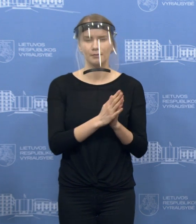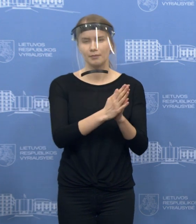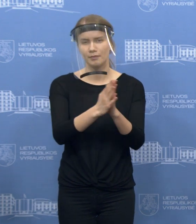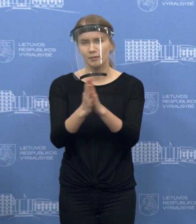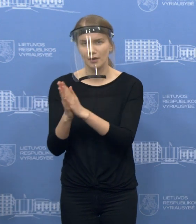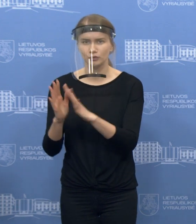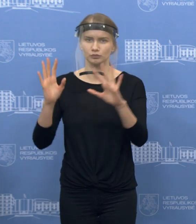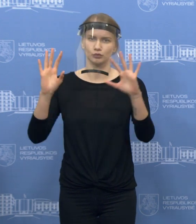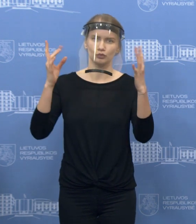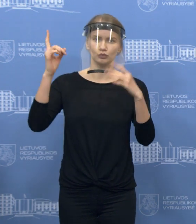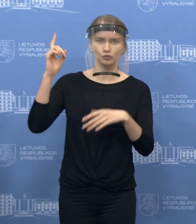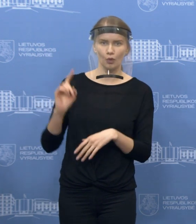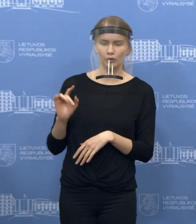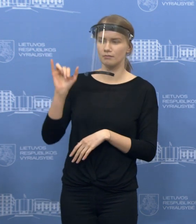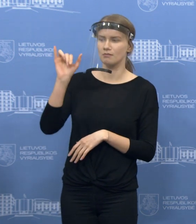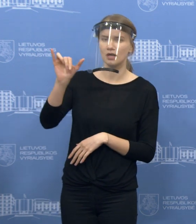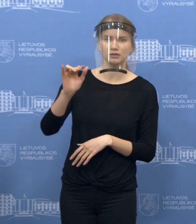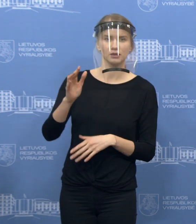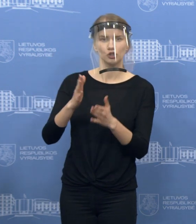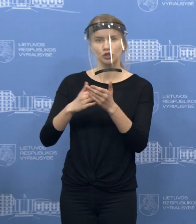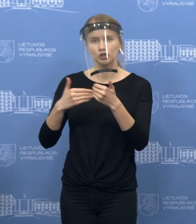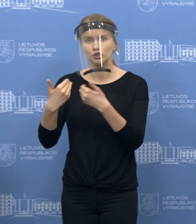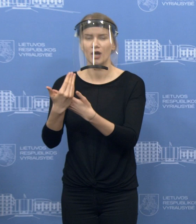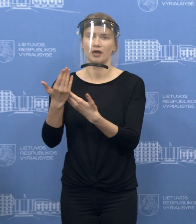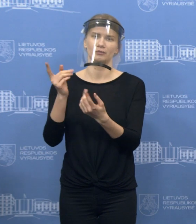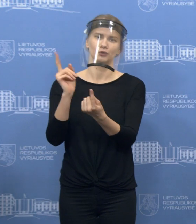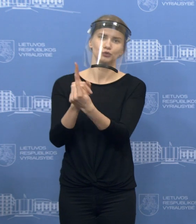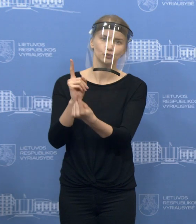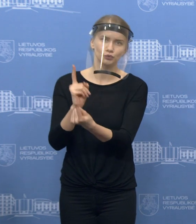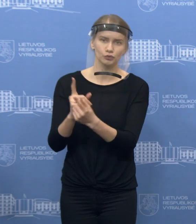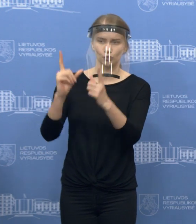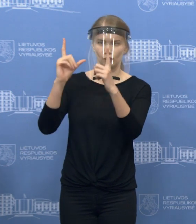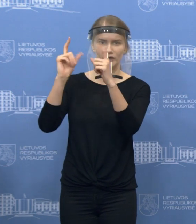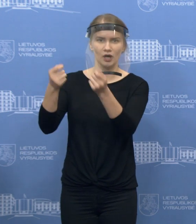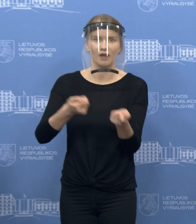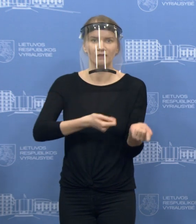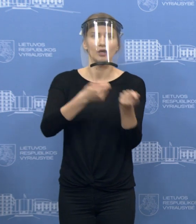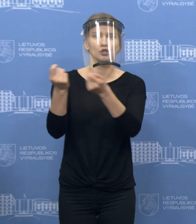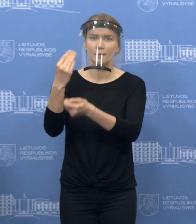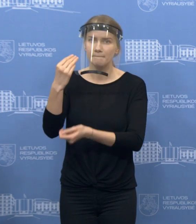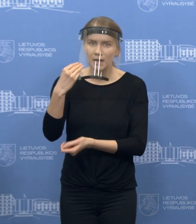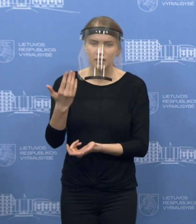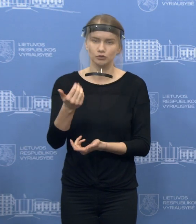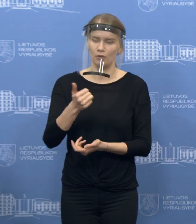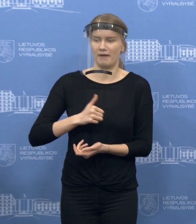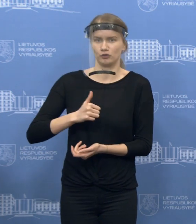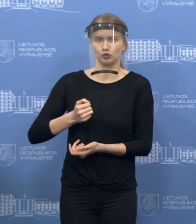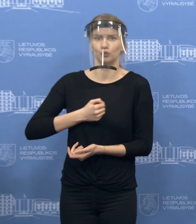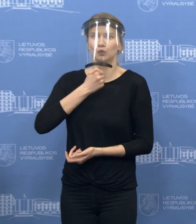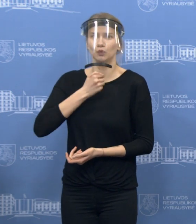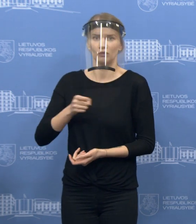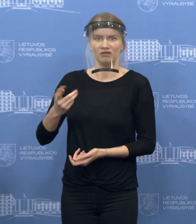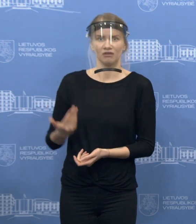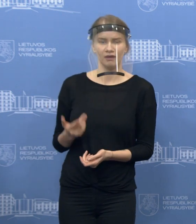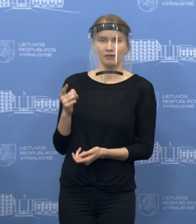jeigu norite aplankyti savo šeimos senarius, nuvežti jiems ar maisto produktų, ypač sienyvo amžio žmonėms,